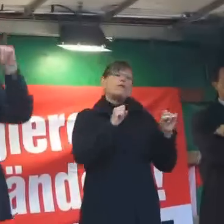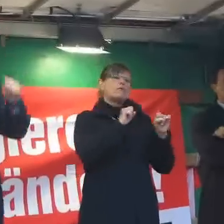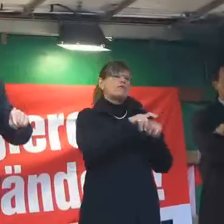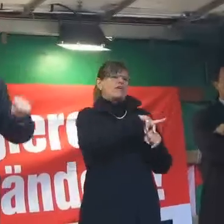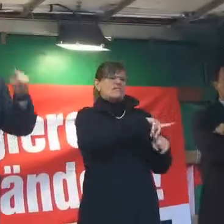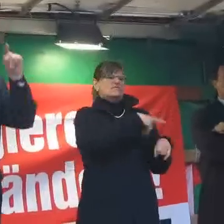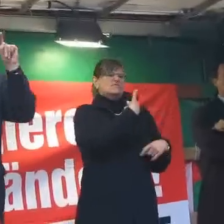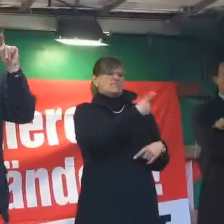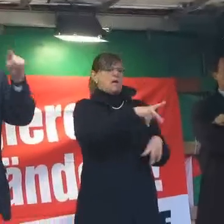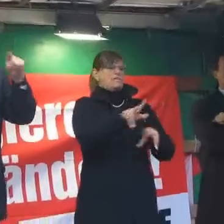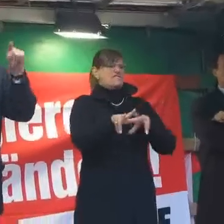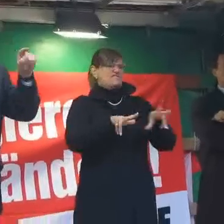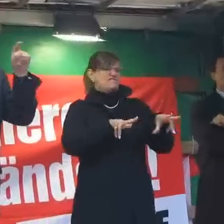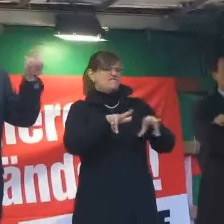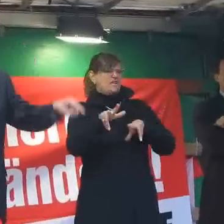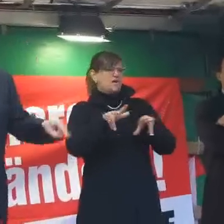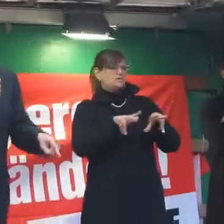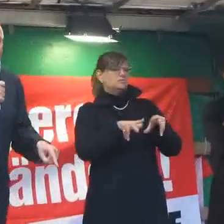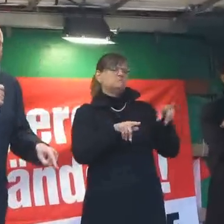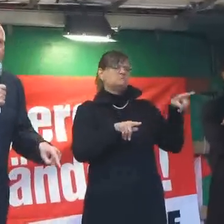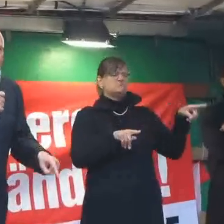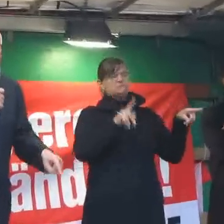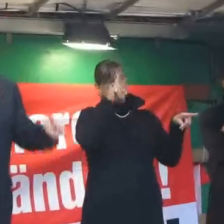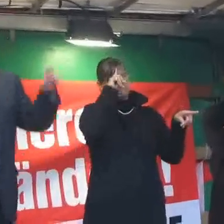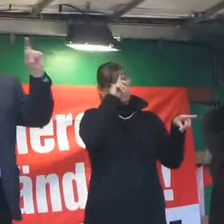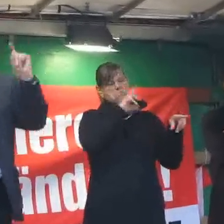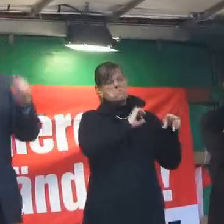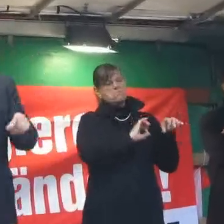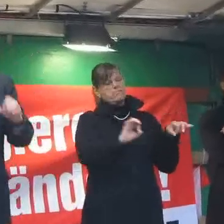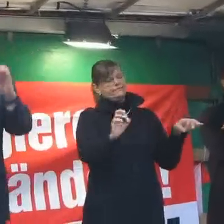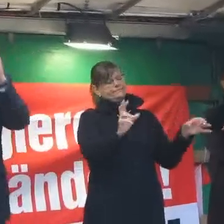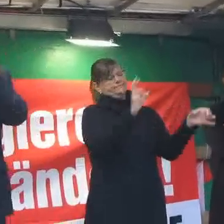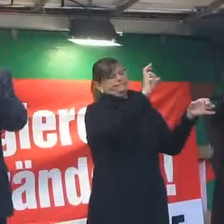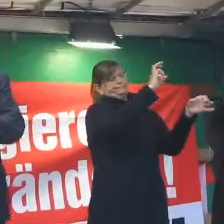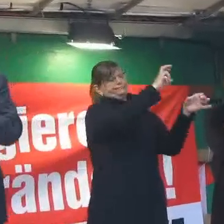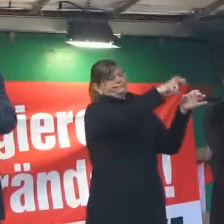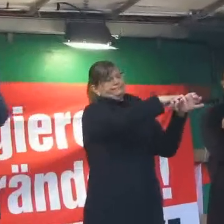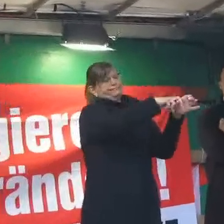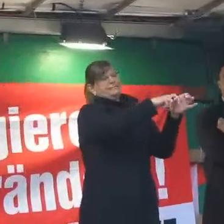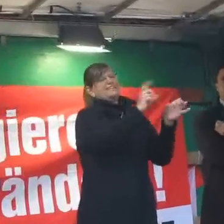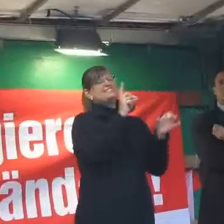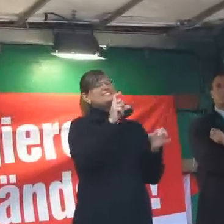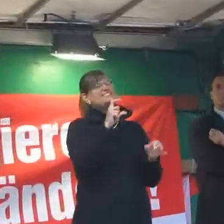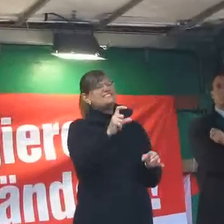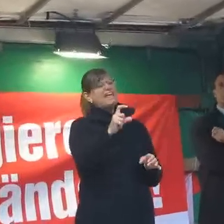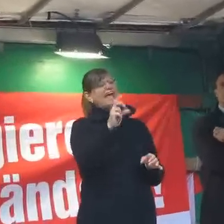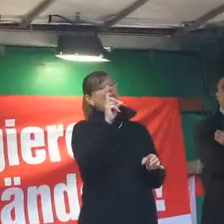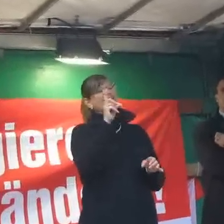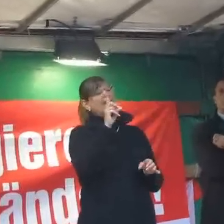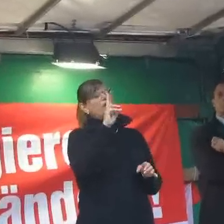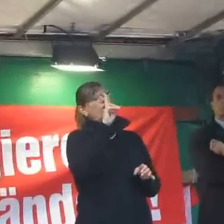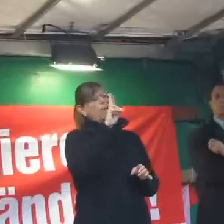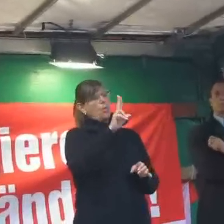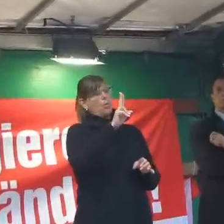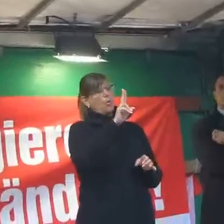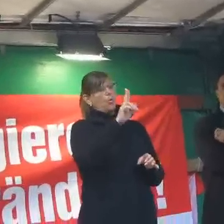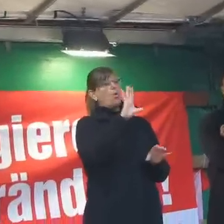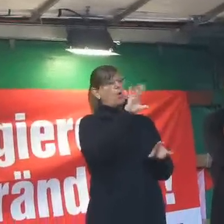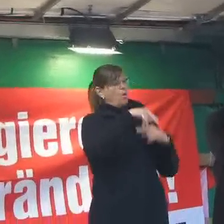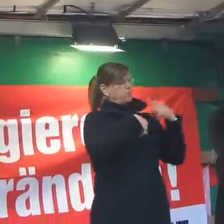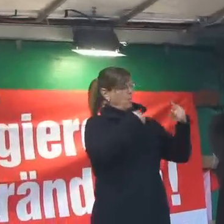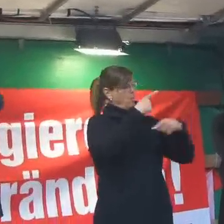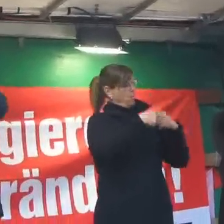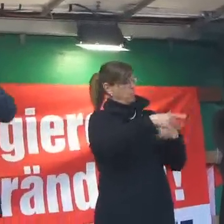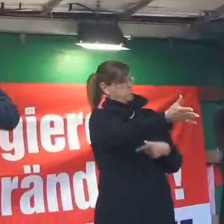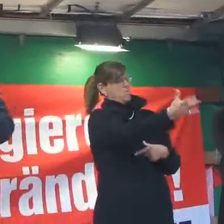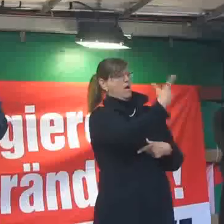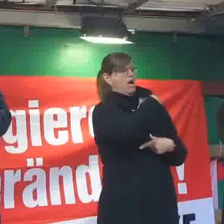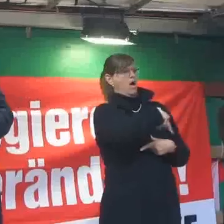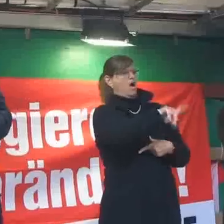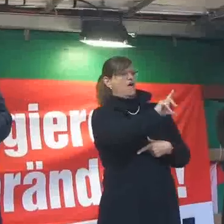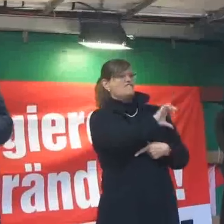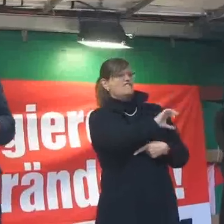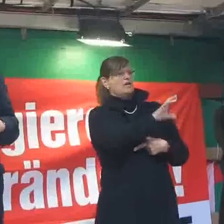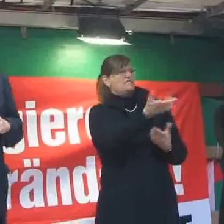dass sie lieber zur CDU ins Bett gekrochen ist, statt eben mit uns eine linke Regierung zu bilden. Und